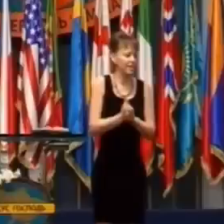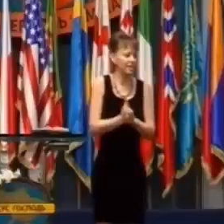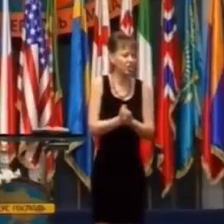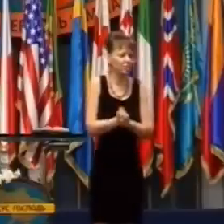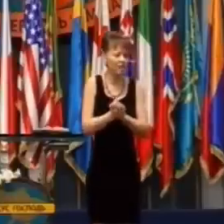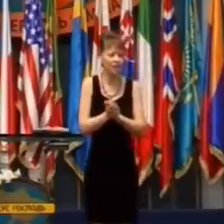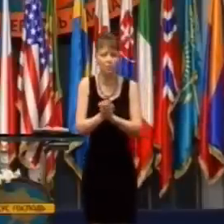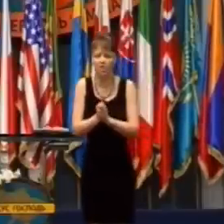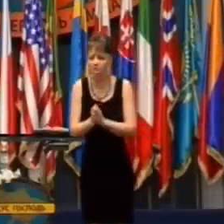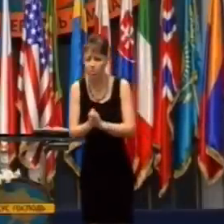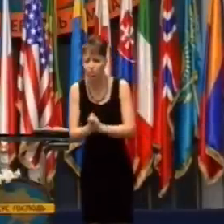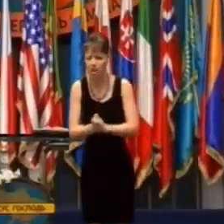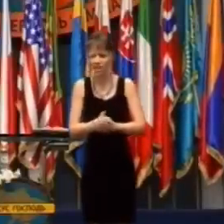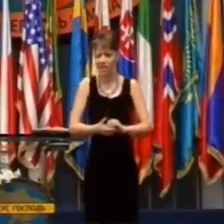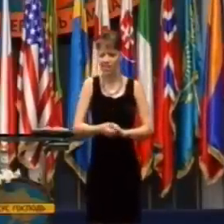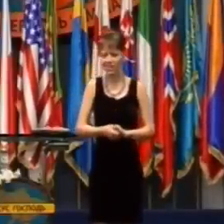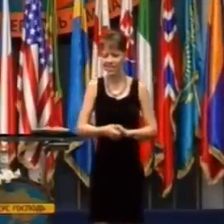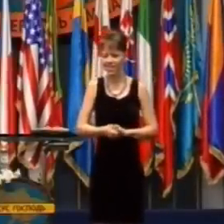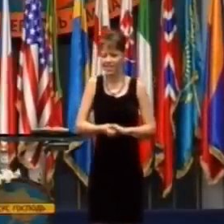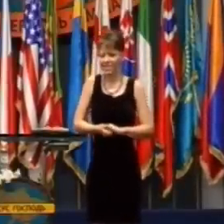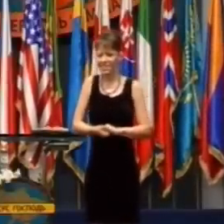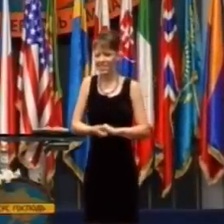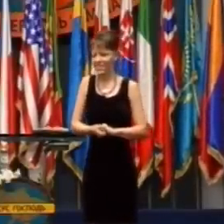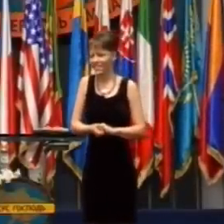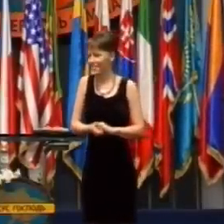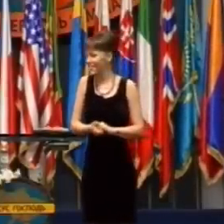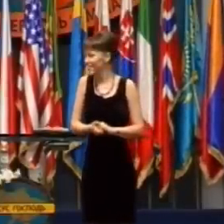Bratkári, ako mám začať svoju službu?